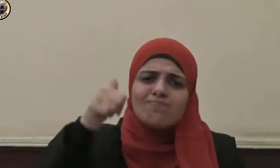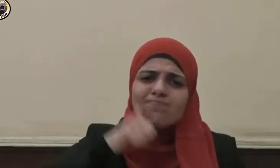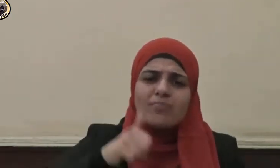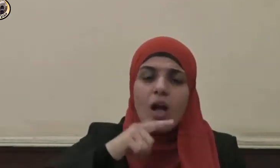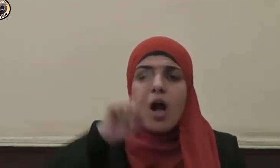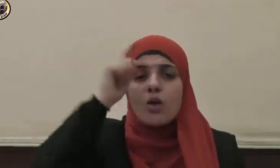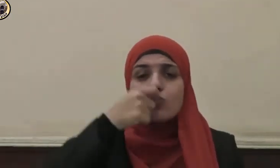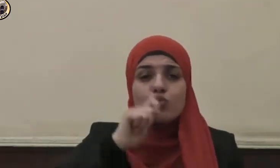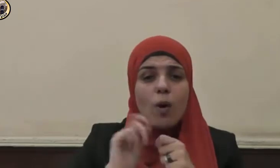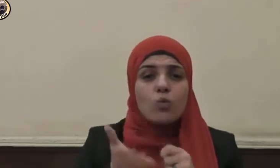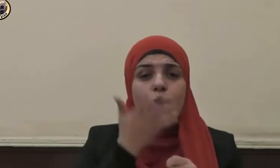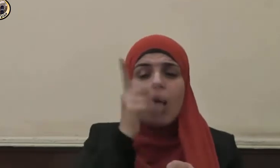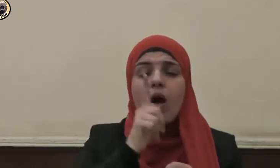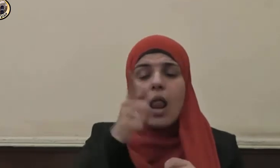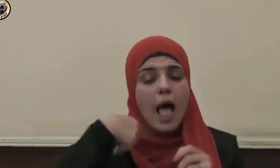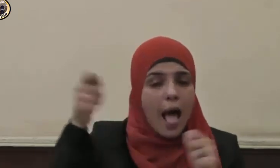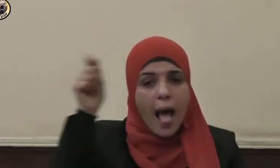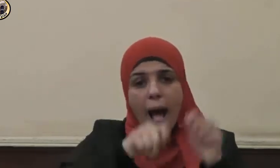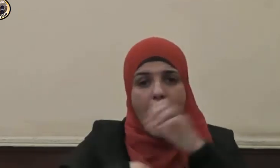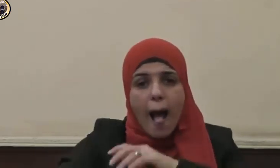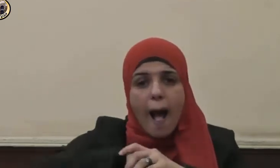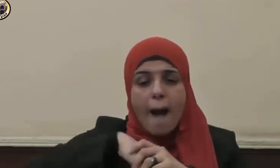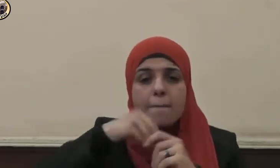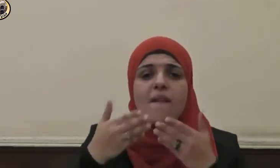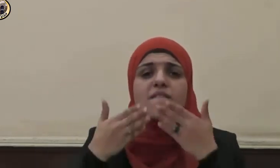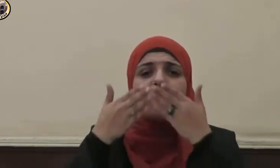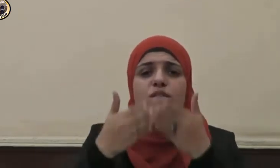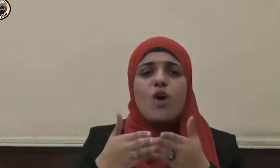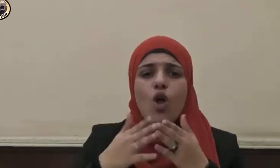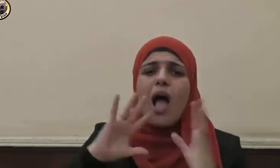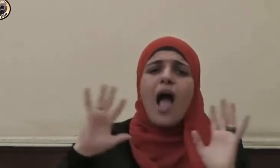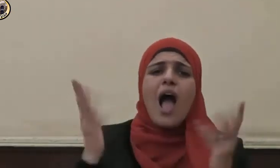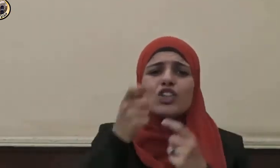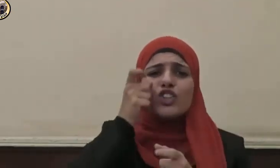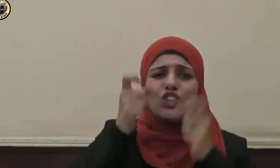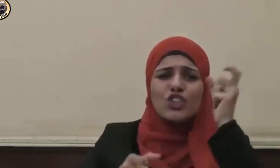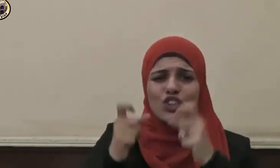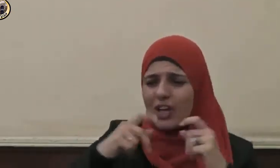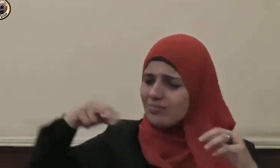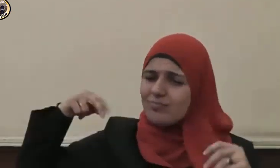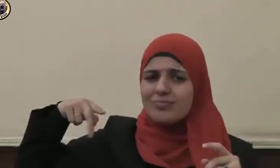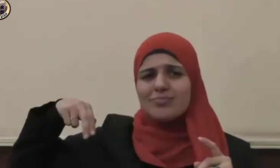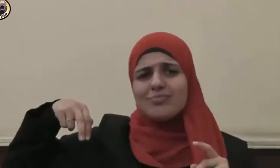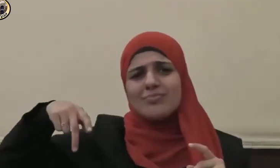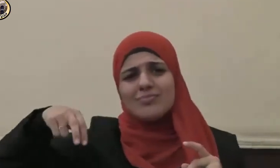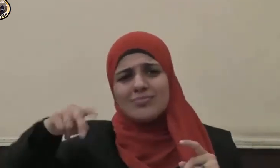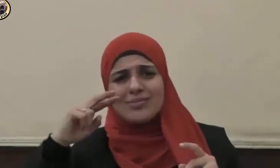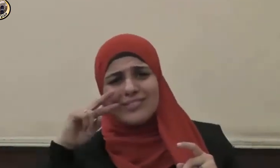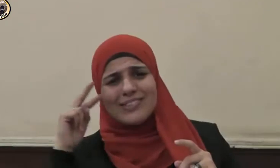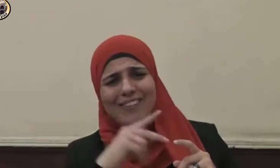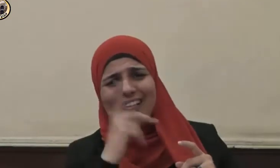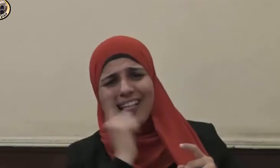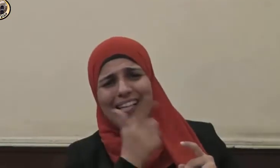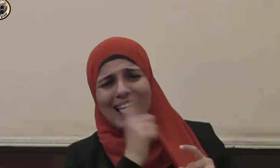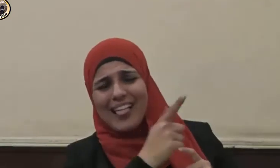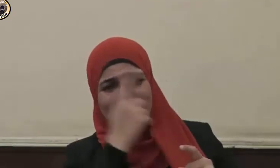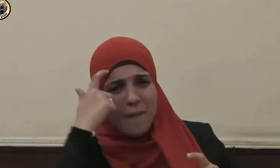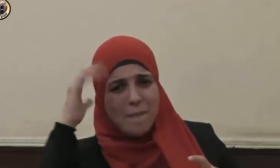ويصنع الفلك وكلما مر عليه ملأ من قومه سخروا منه